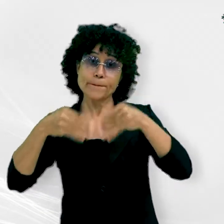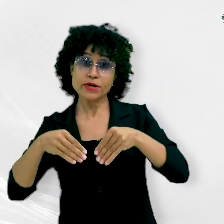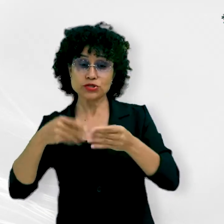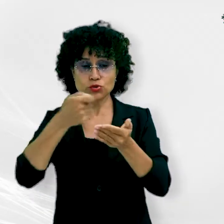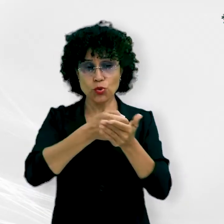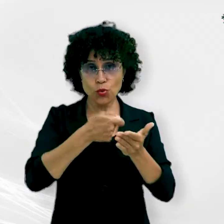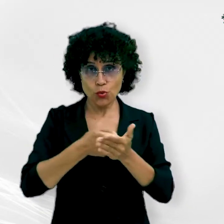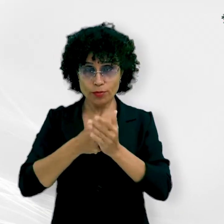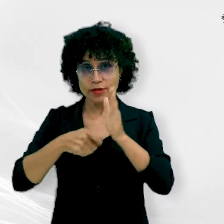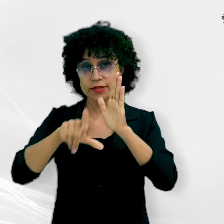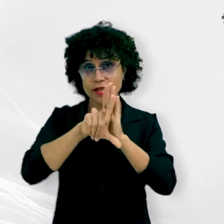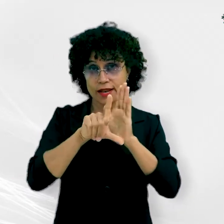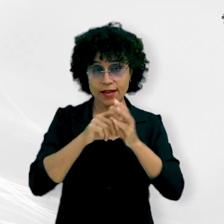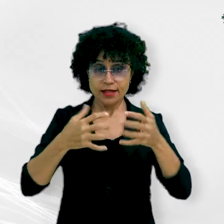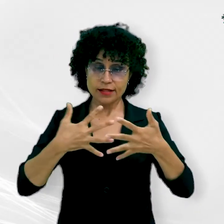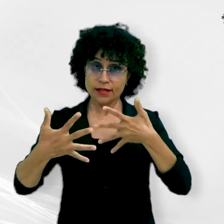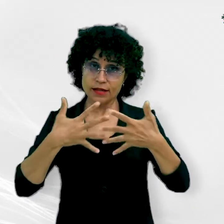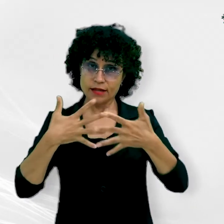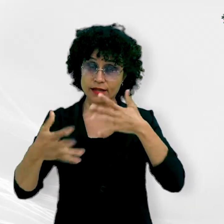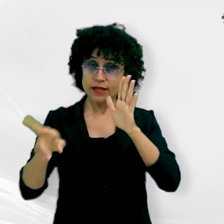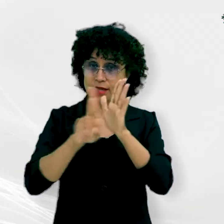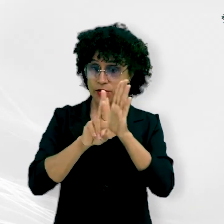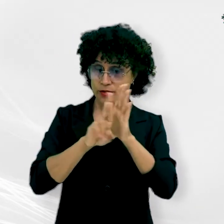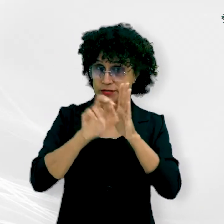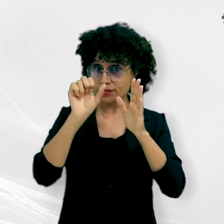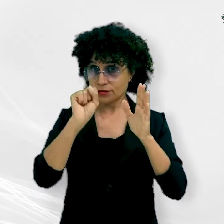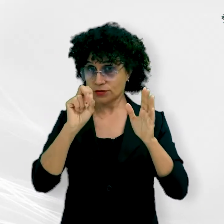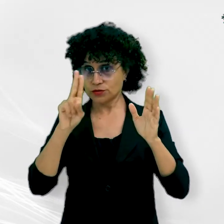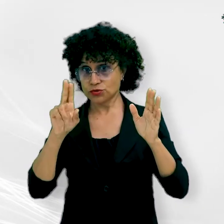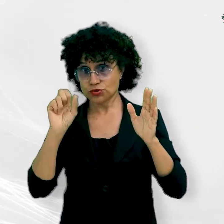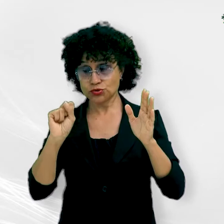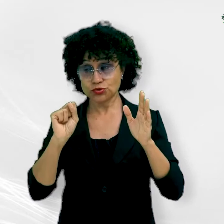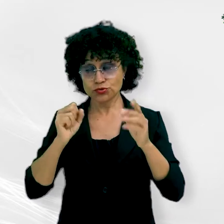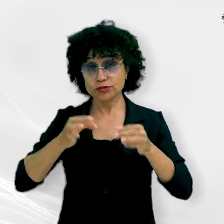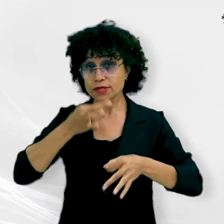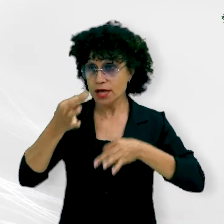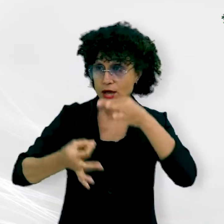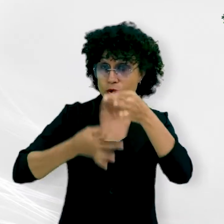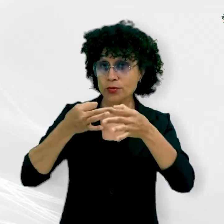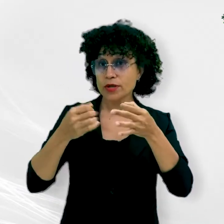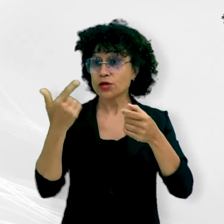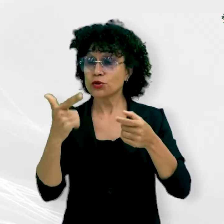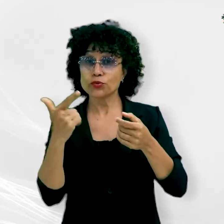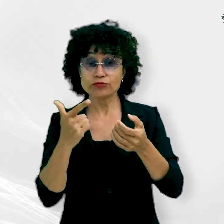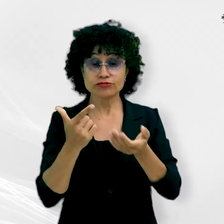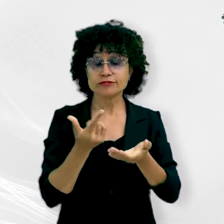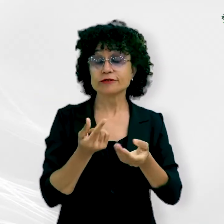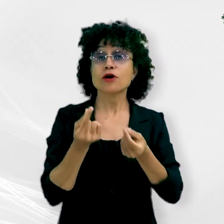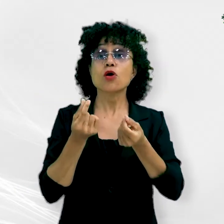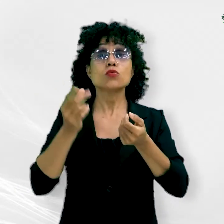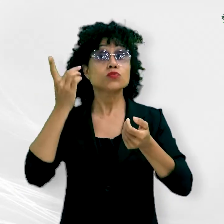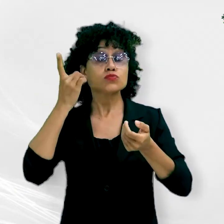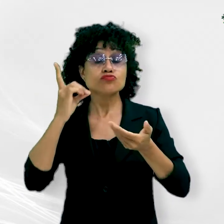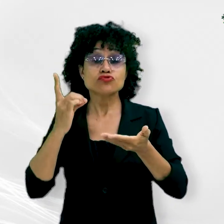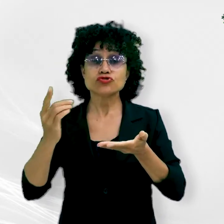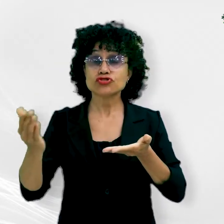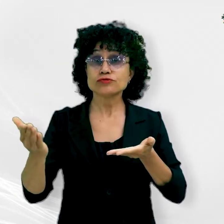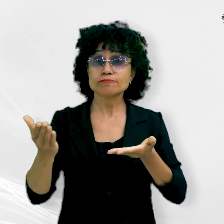prejudicou o cumprimento da Lei da Transparência da Regulação do SUS, argumentou que não havia previsão orçamentária para o desenvolvimento do